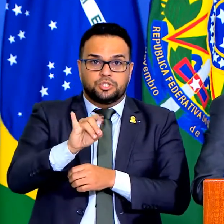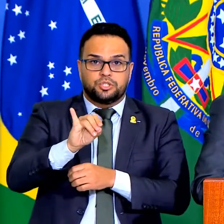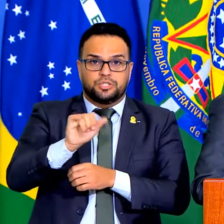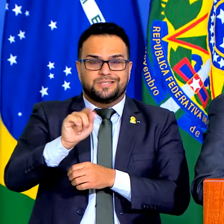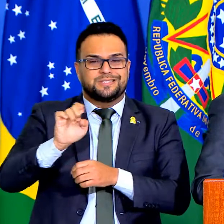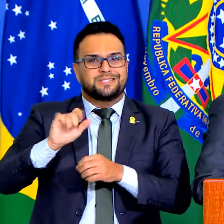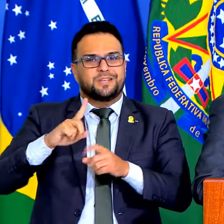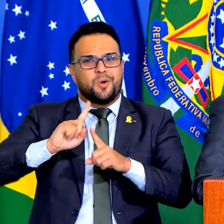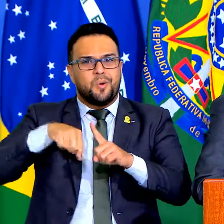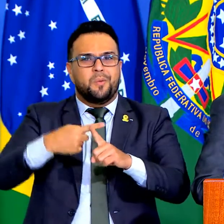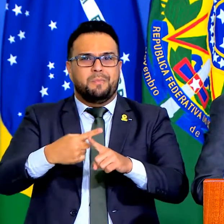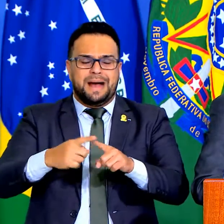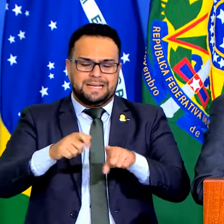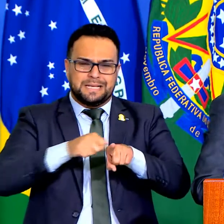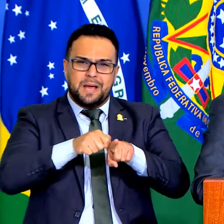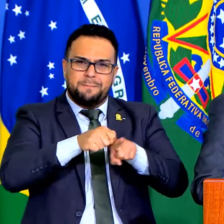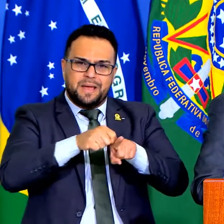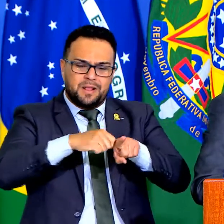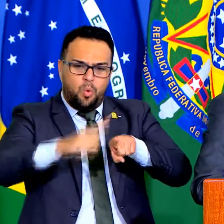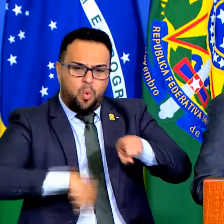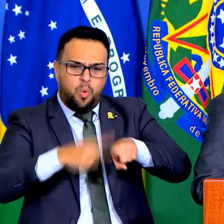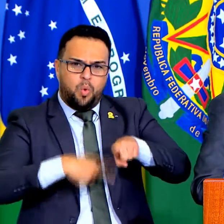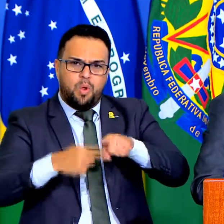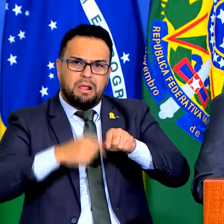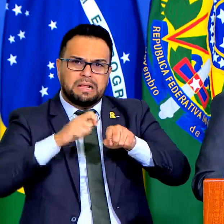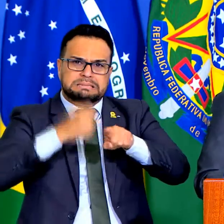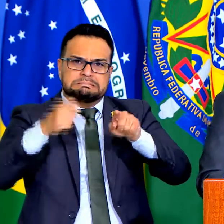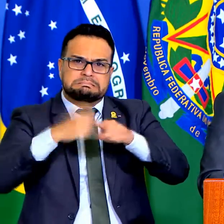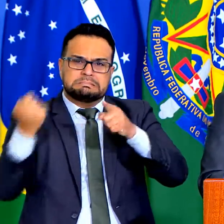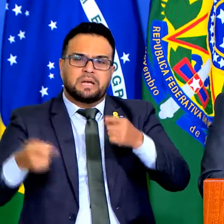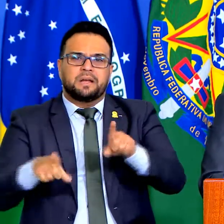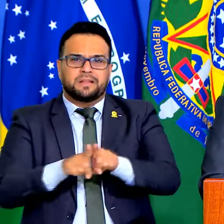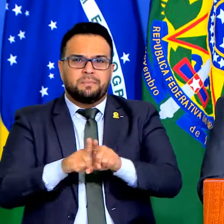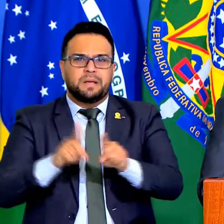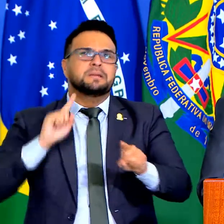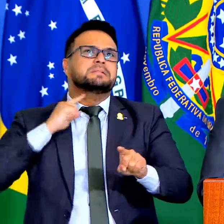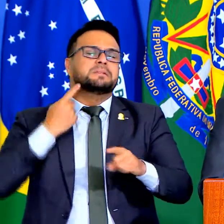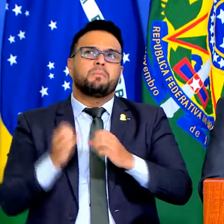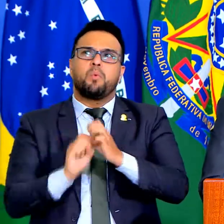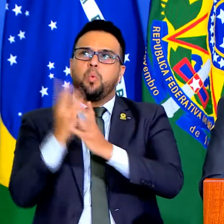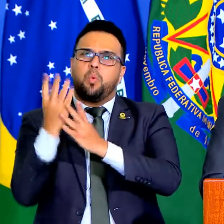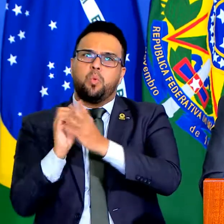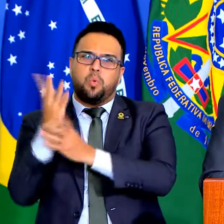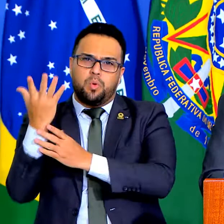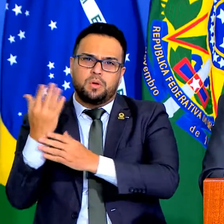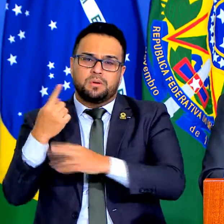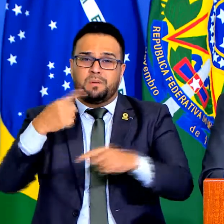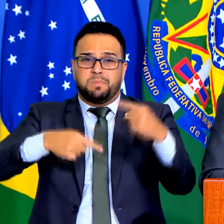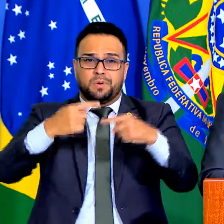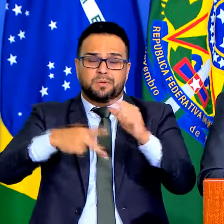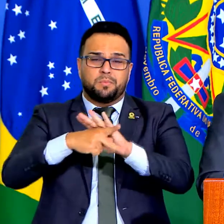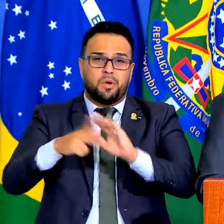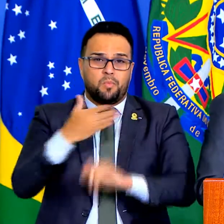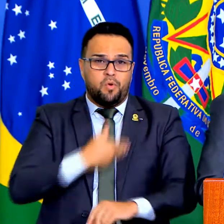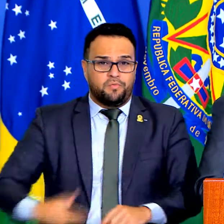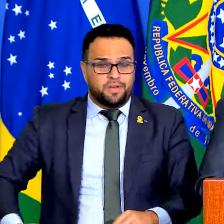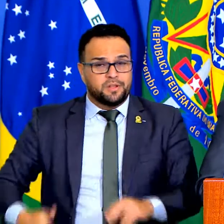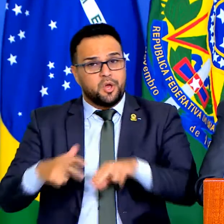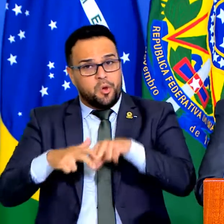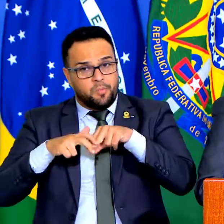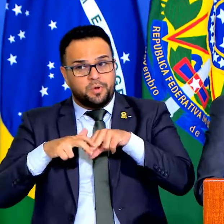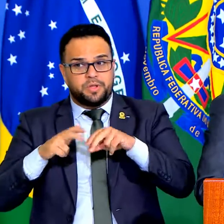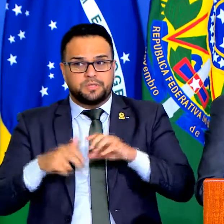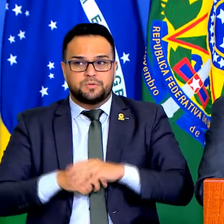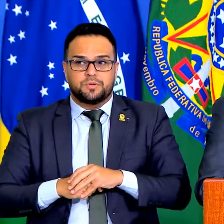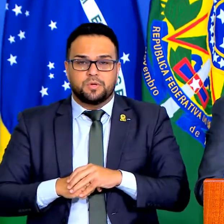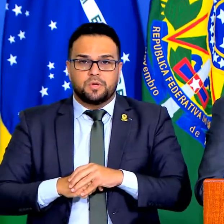pneu, poluição, etc, por isso que meu governo se preocupou com a questão da demarcação de